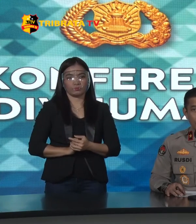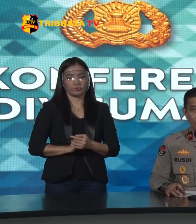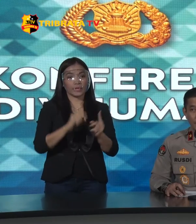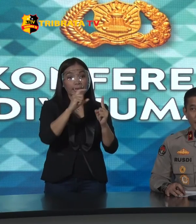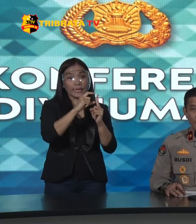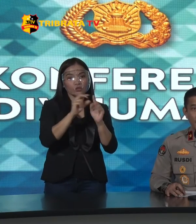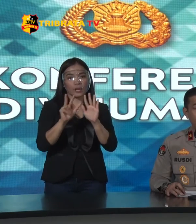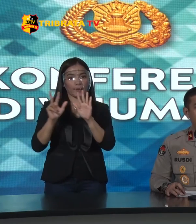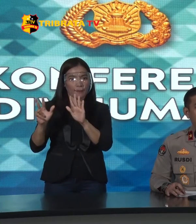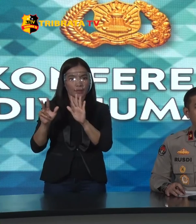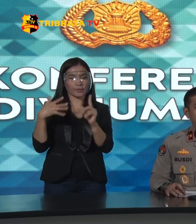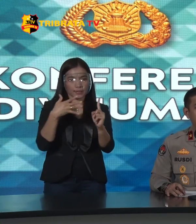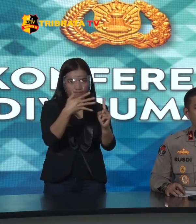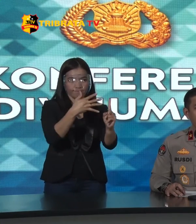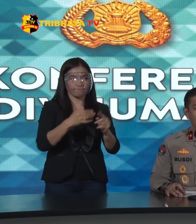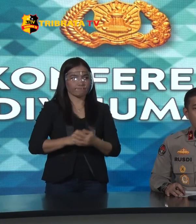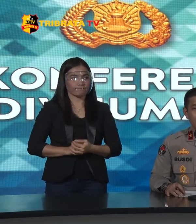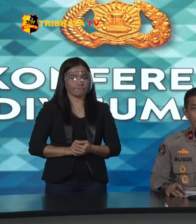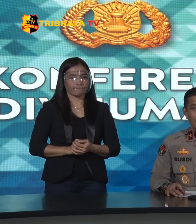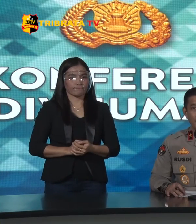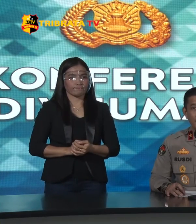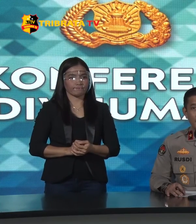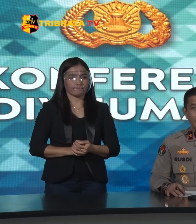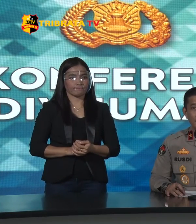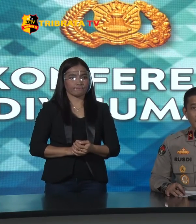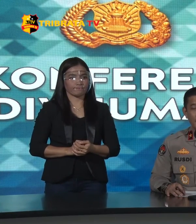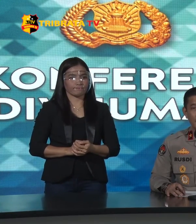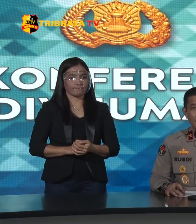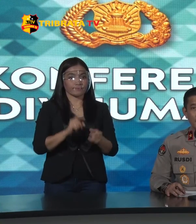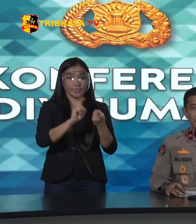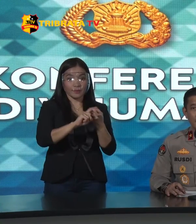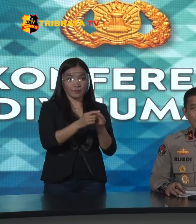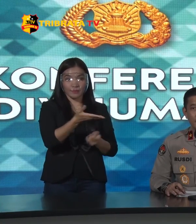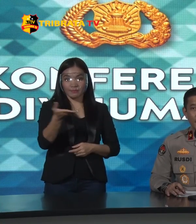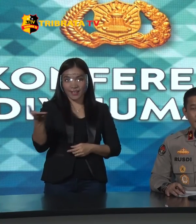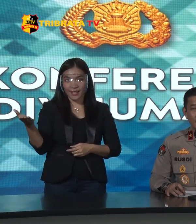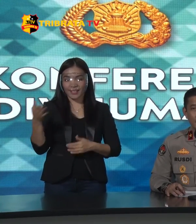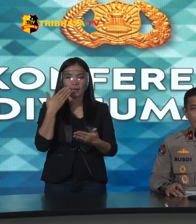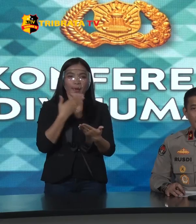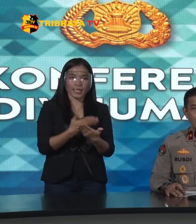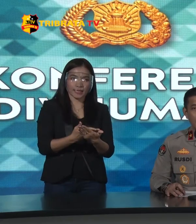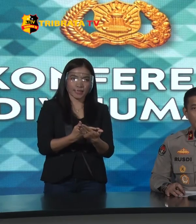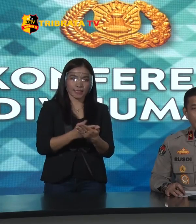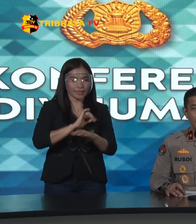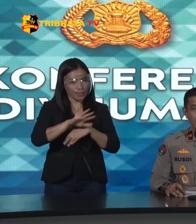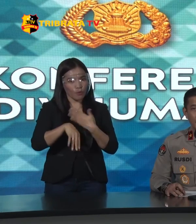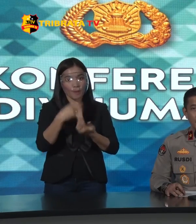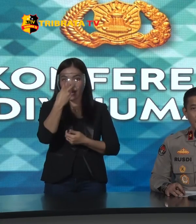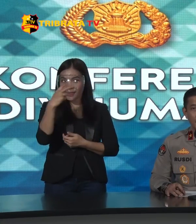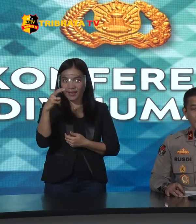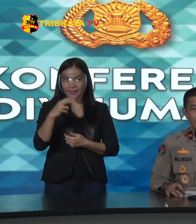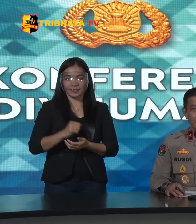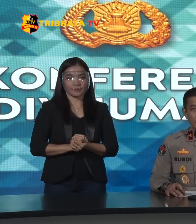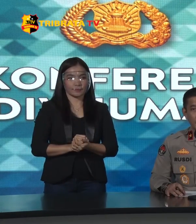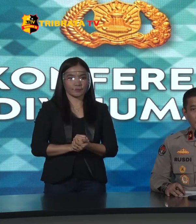Diansus 188 Demikian Dekankan sekalian Terima kasih Atas segala Perhatiannya